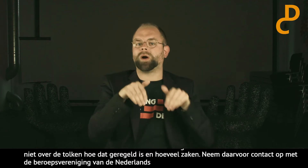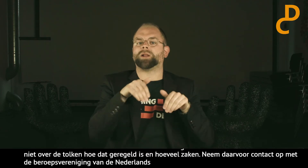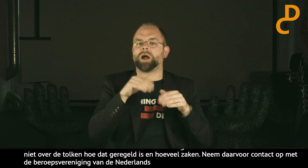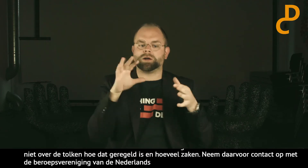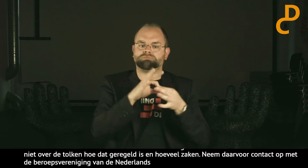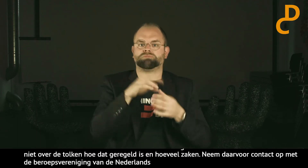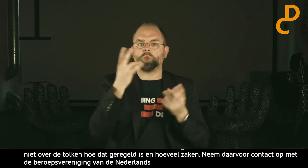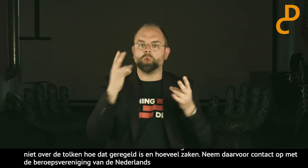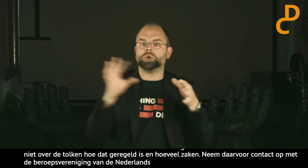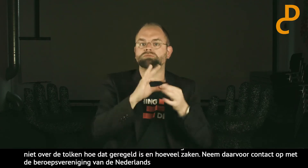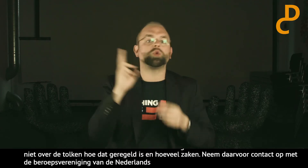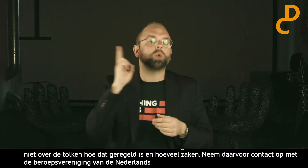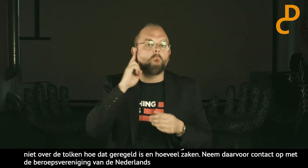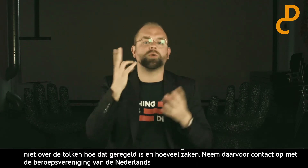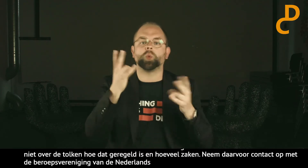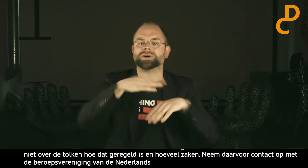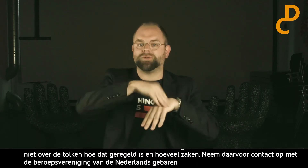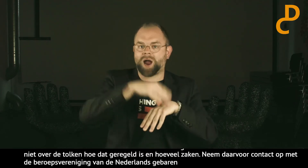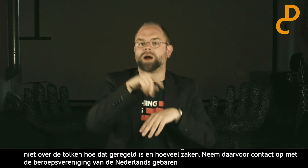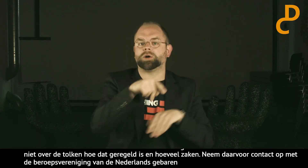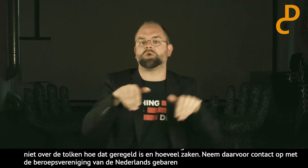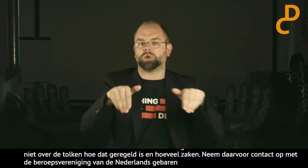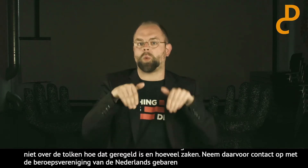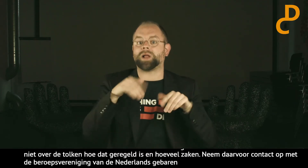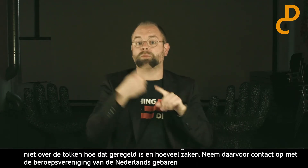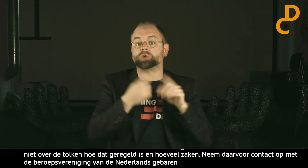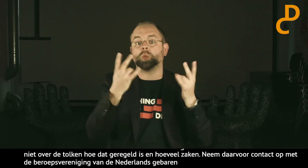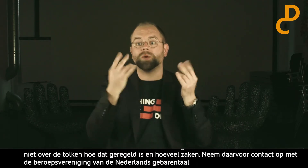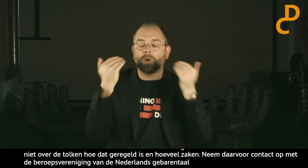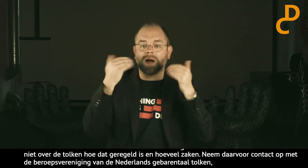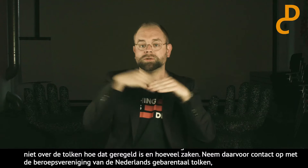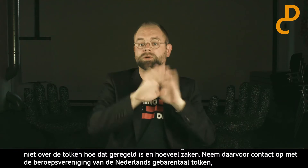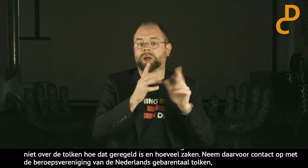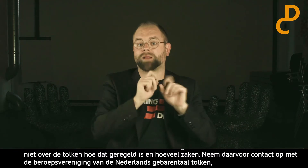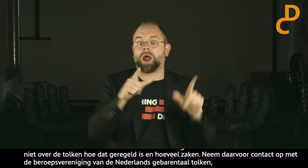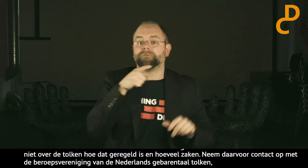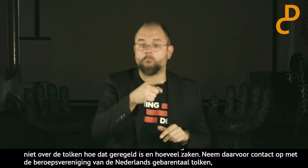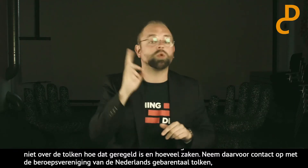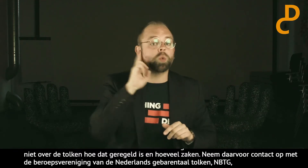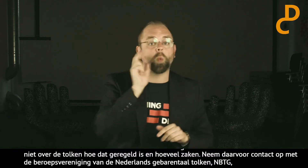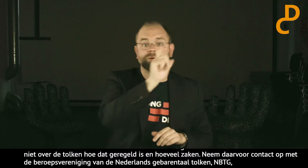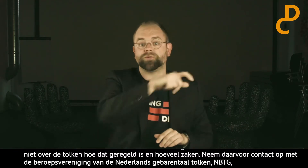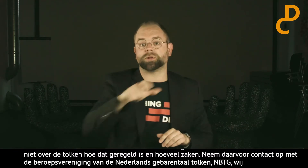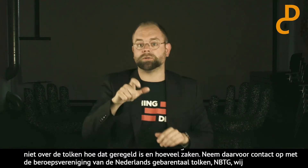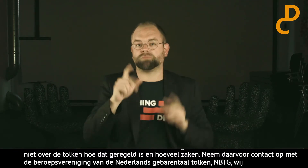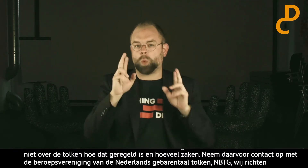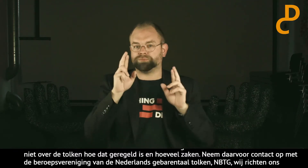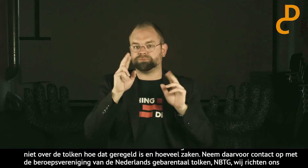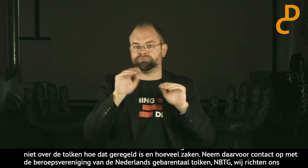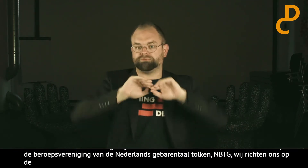voornamelijk op het corona en hoe dat door doven wordt ervaren en de informatie in Gebarentaal voor doven. Dus ik